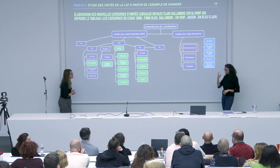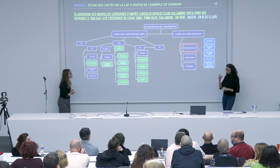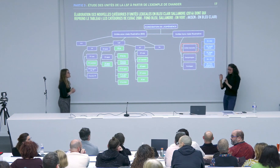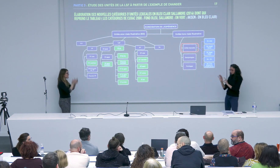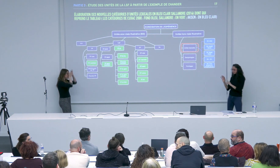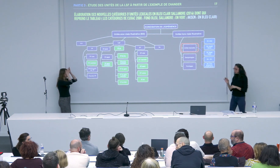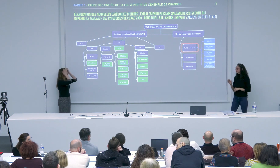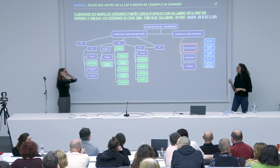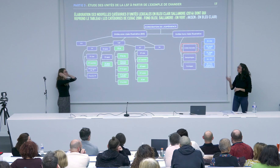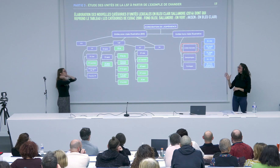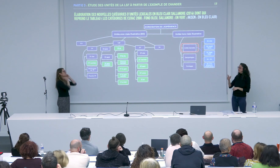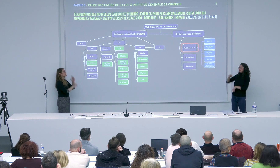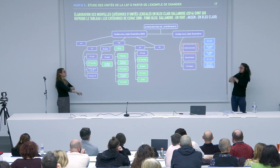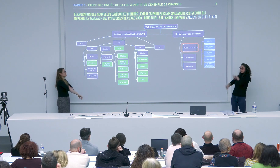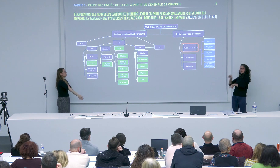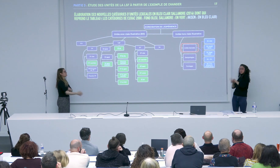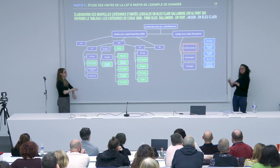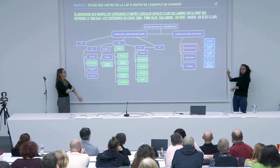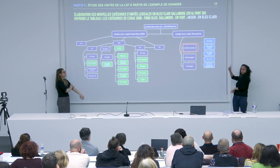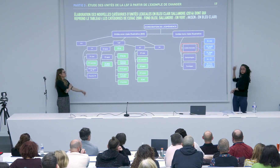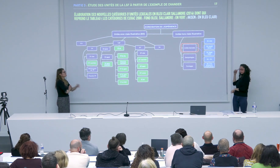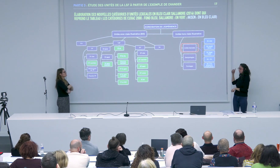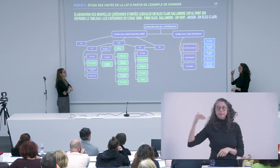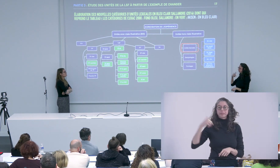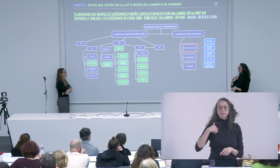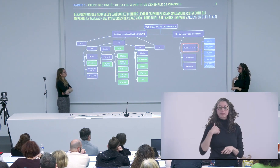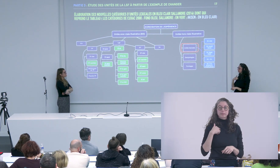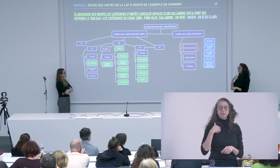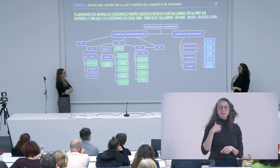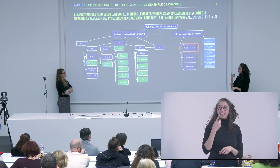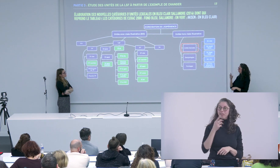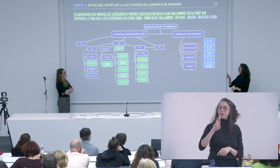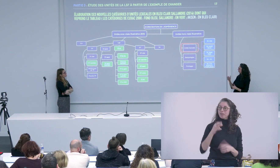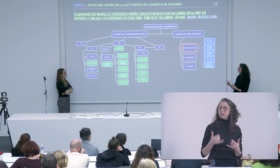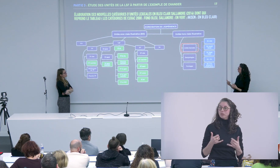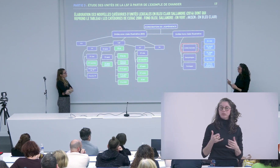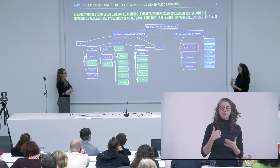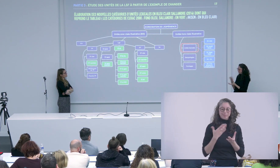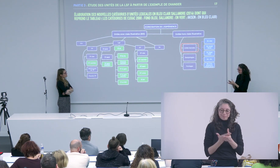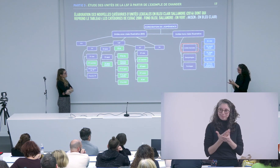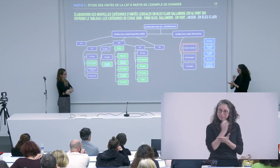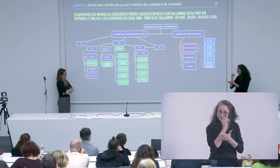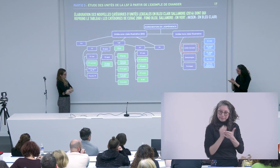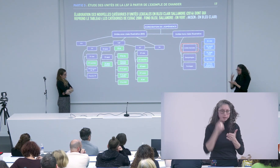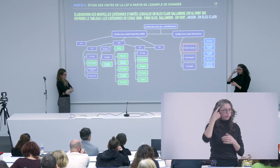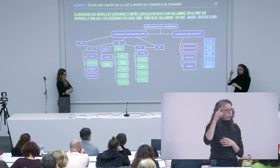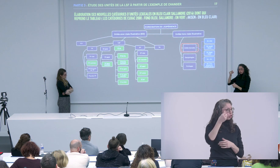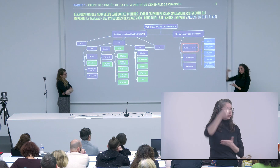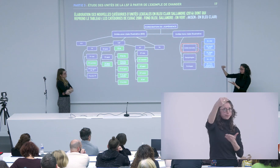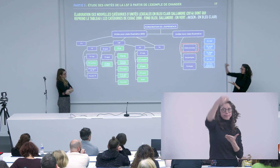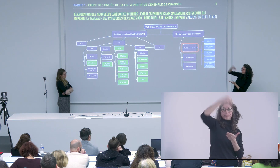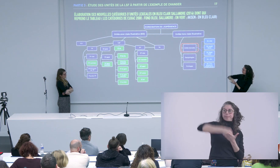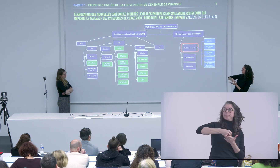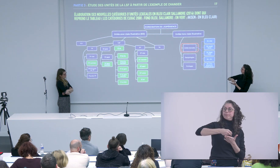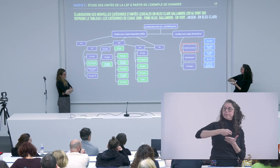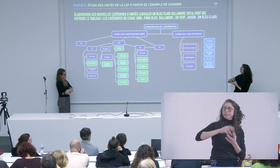alors merci merci pour cette question j'aimerais du coup revenir un peu en en